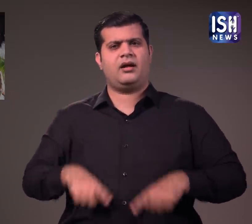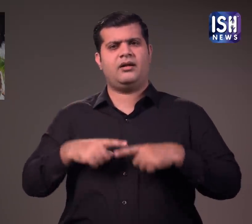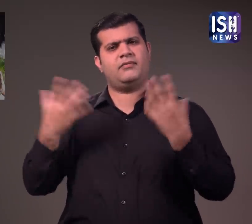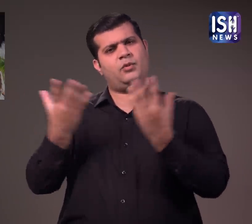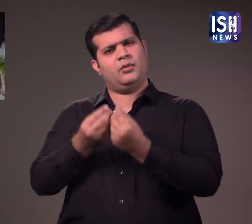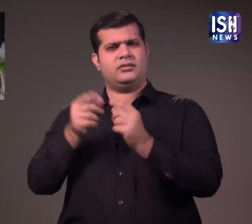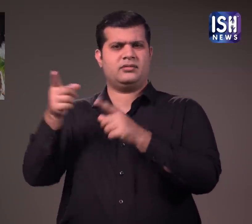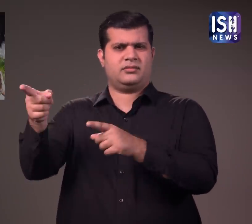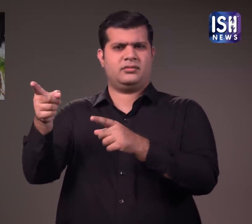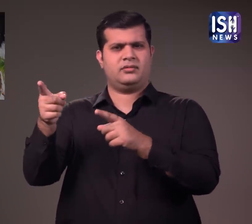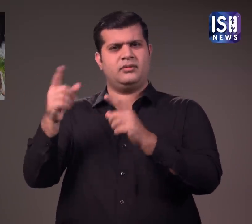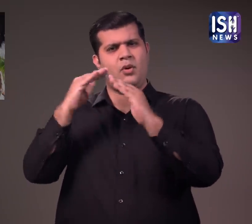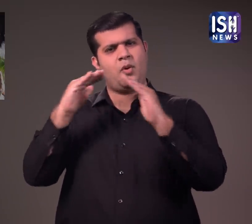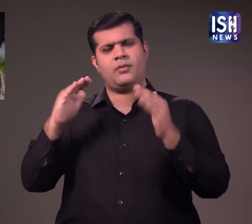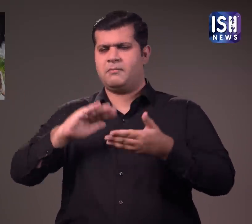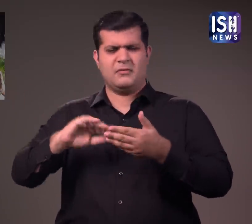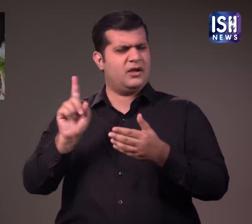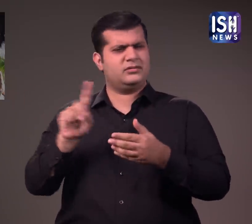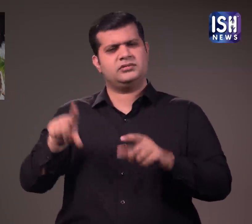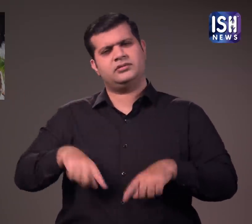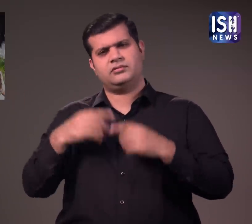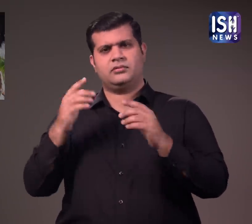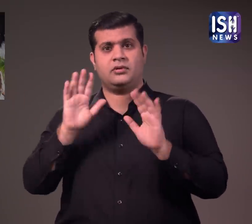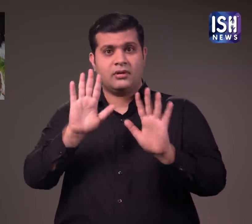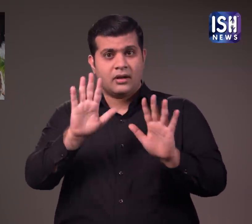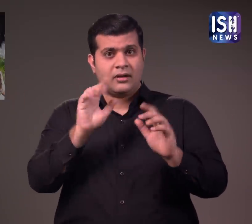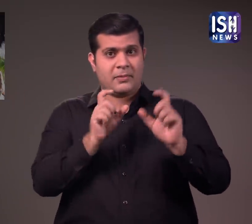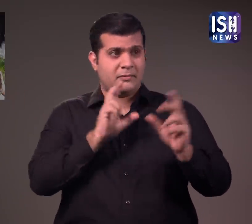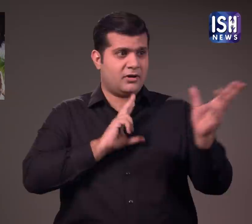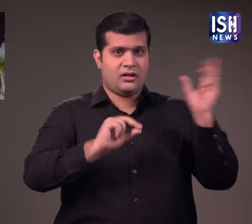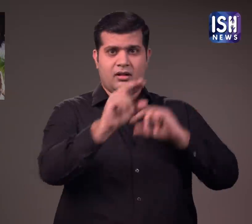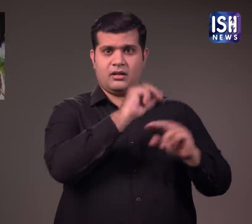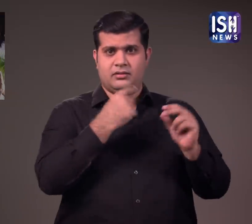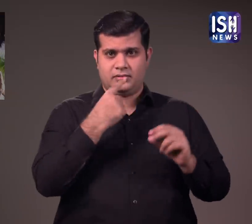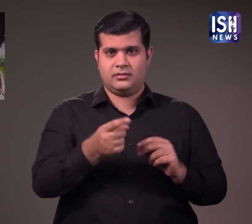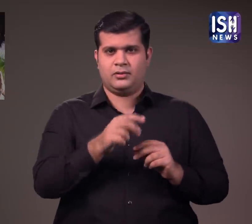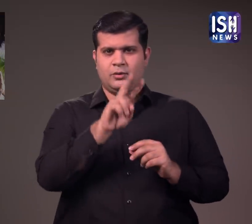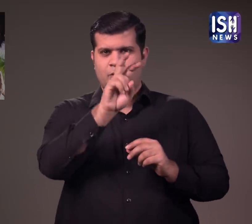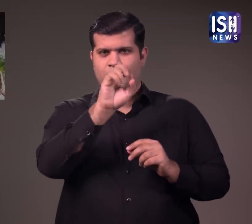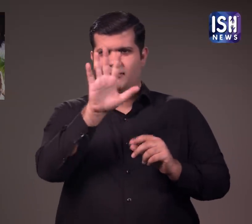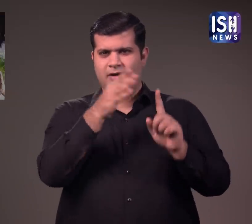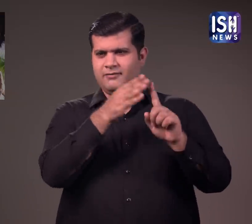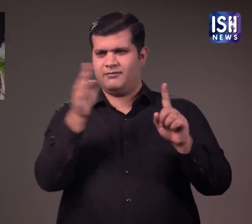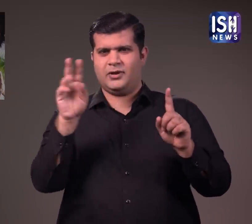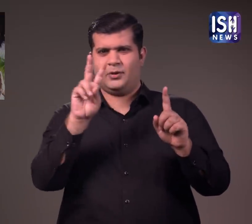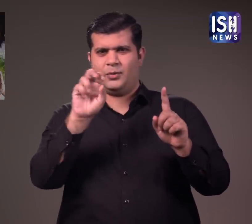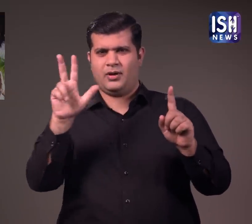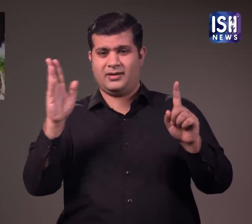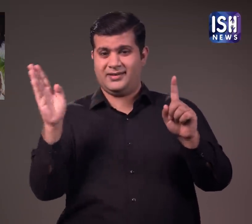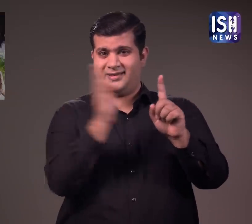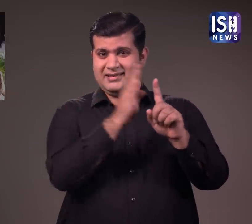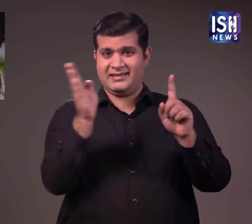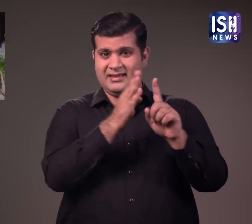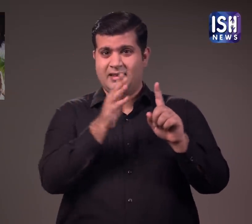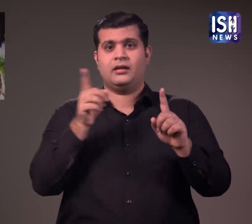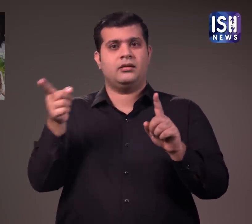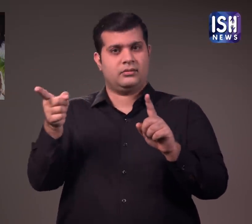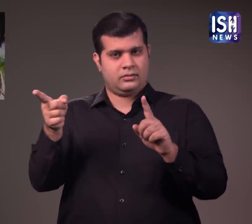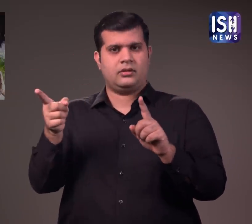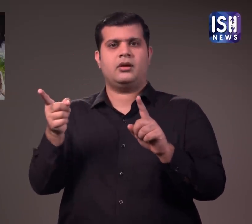लियांडर और रिया लिविन रिलेशन्शिप में थे कई अफवाएं थी कि उन्होंने 2005 और 2008 के बीच